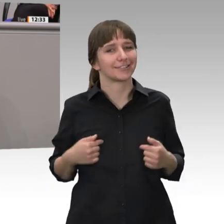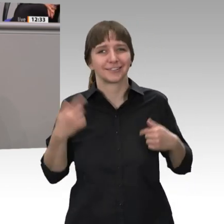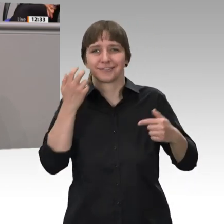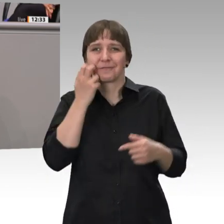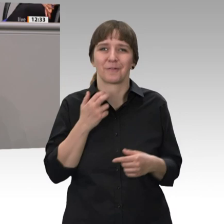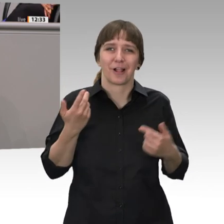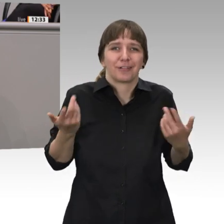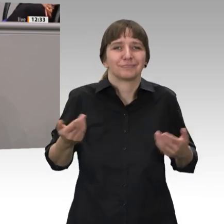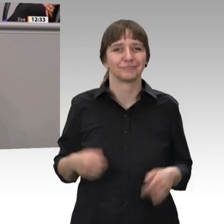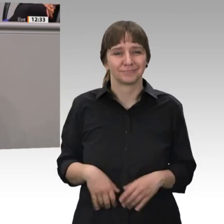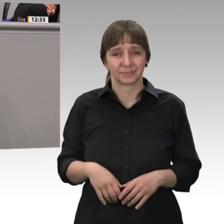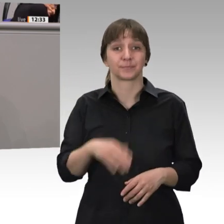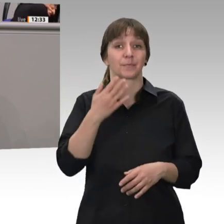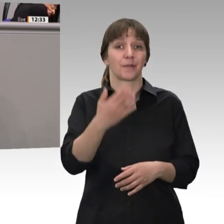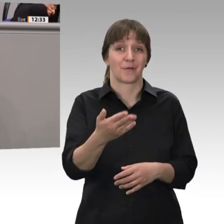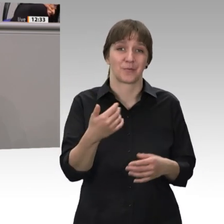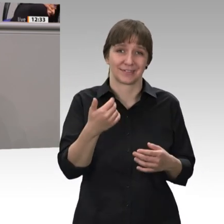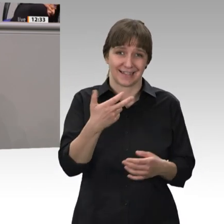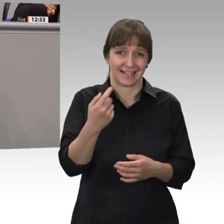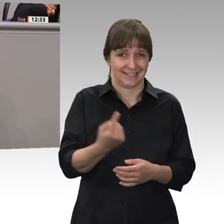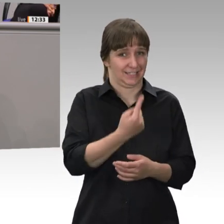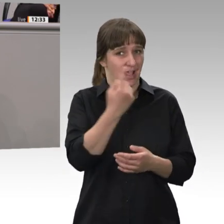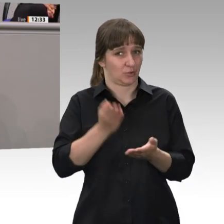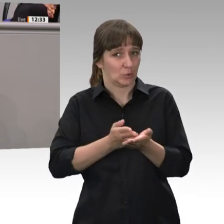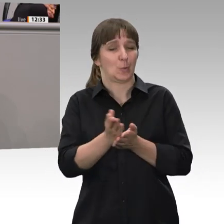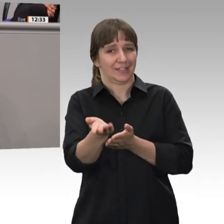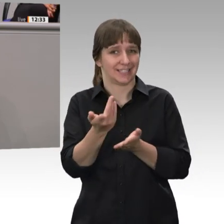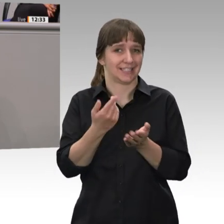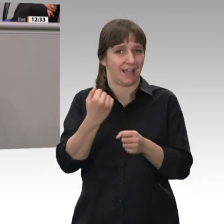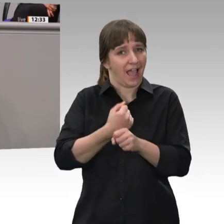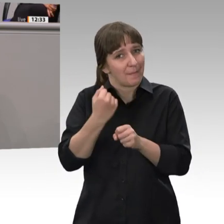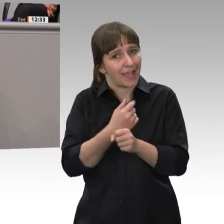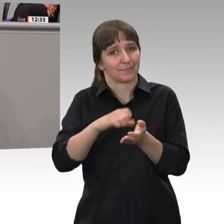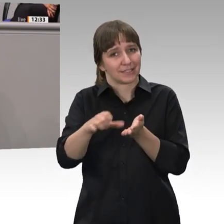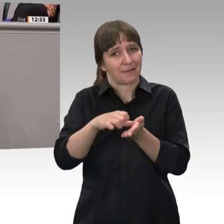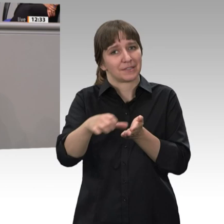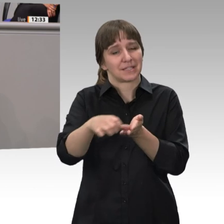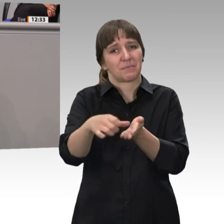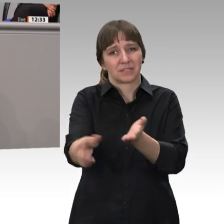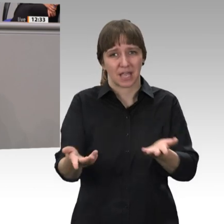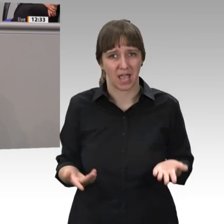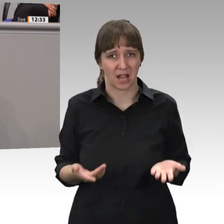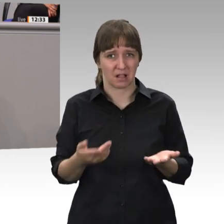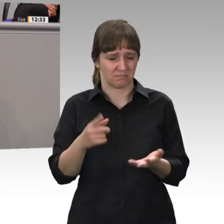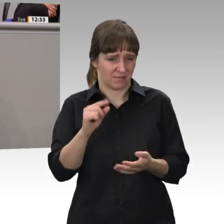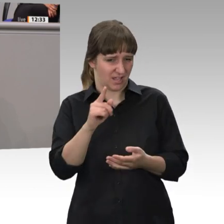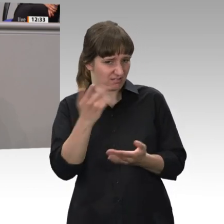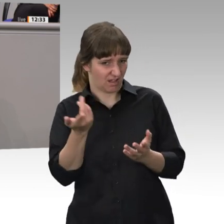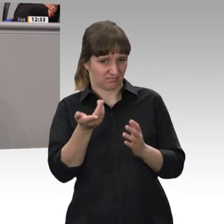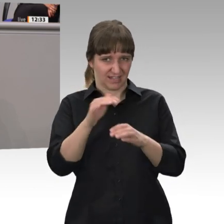Beitragsjahre in Vollzeit lohnen kaum, wenn man nicht mindestens durchschnittlich verdient. Warum denn also noch arbeiten gehen? Auf keinen Fall